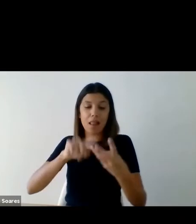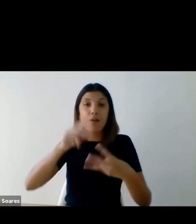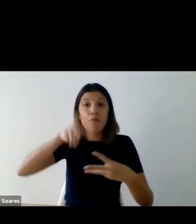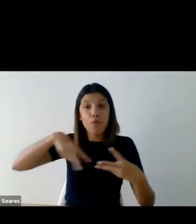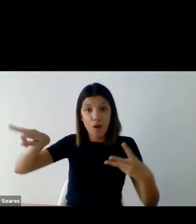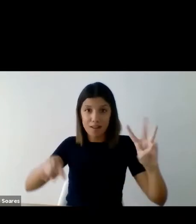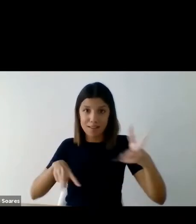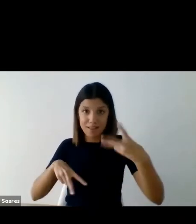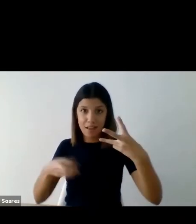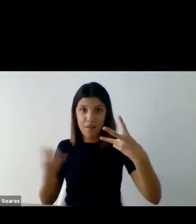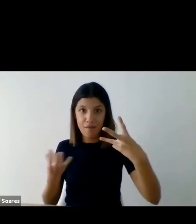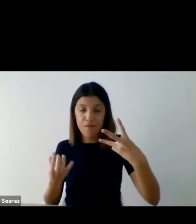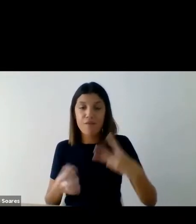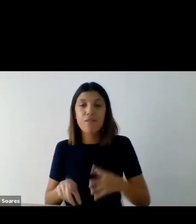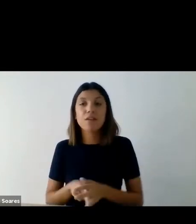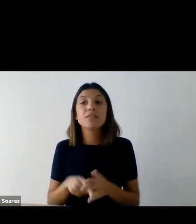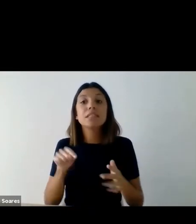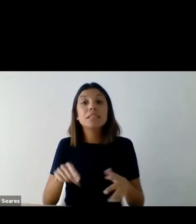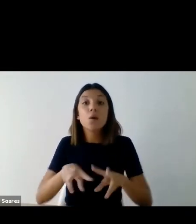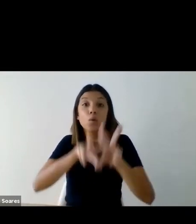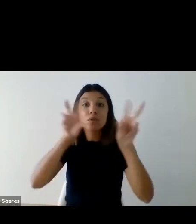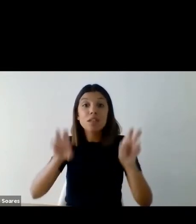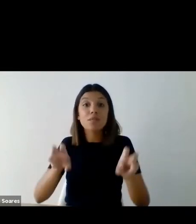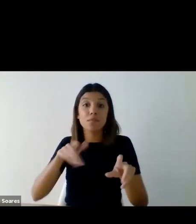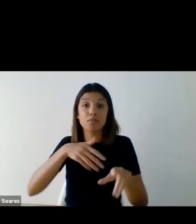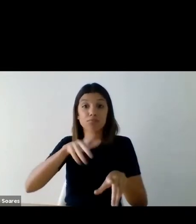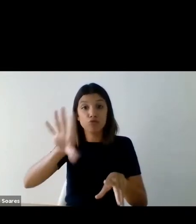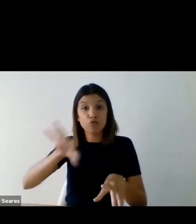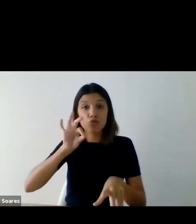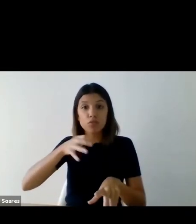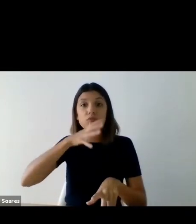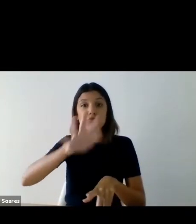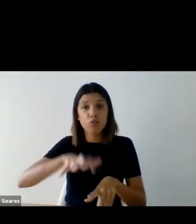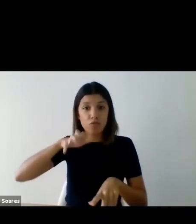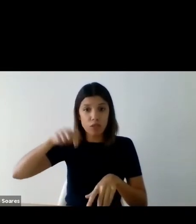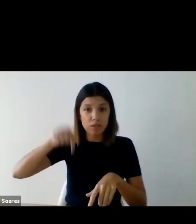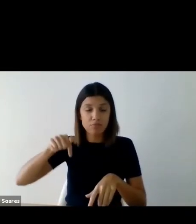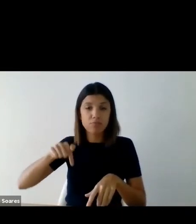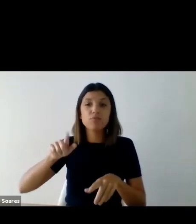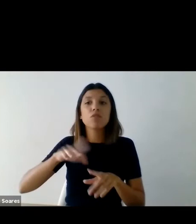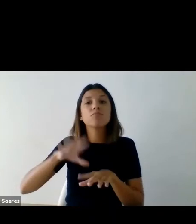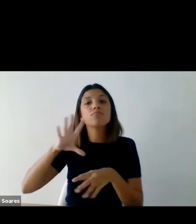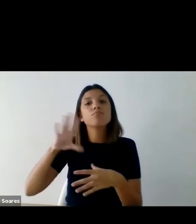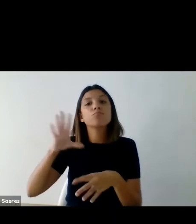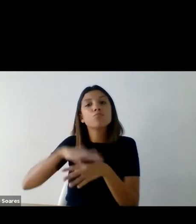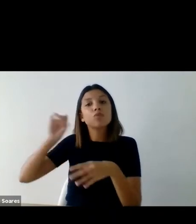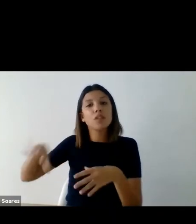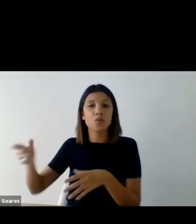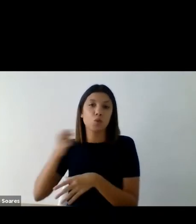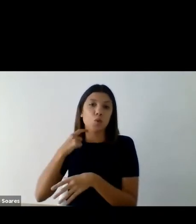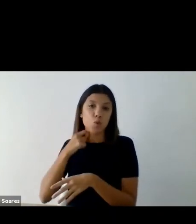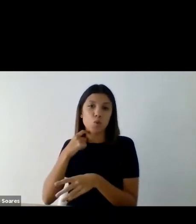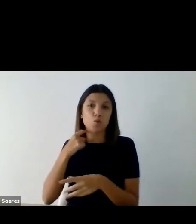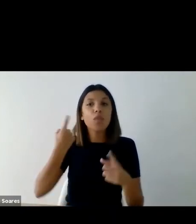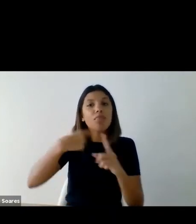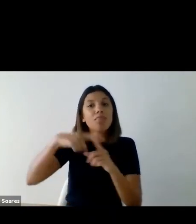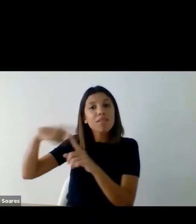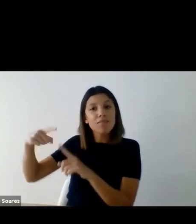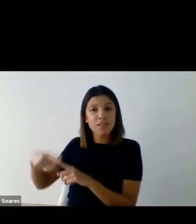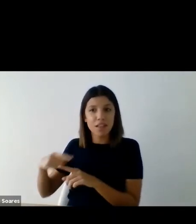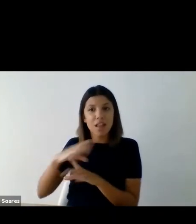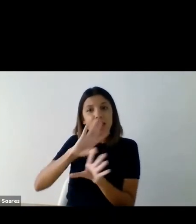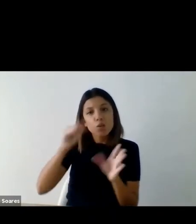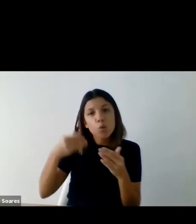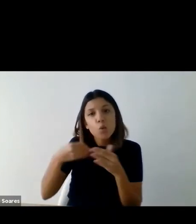O tema escolhido para a conferência deste ano veio na sequência do nosso curso Diversidade e Inclusão – Perguntas para Nós